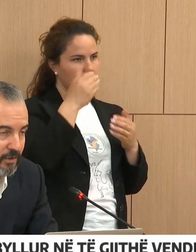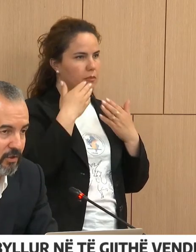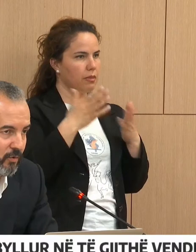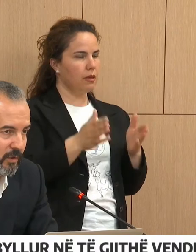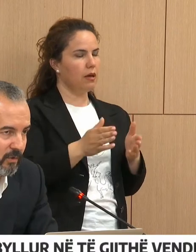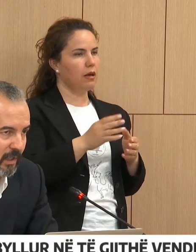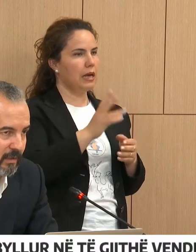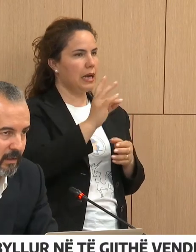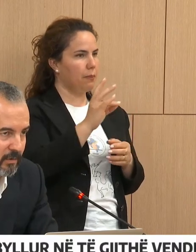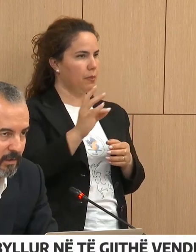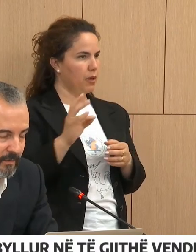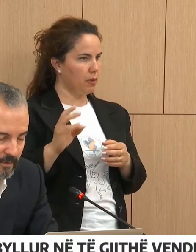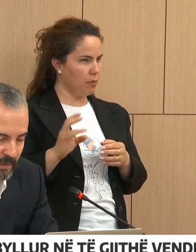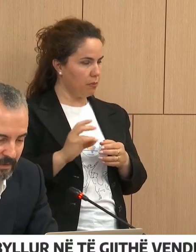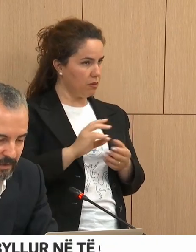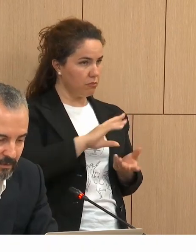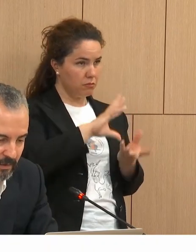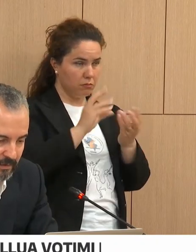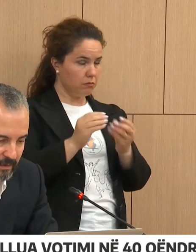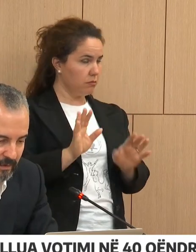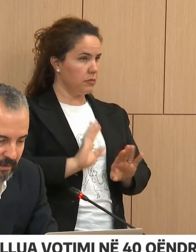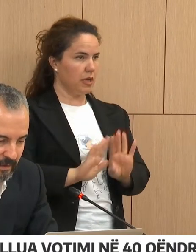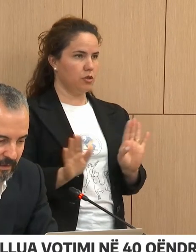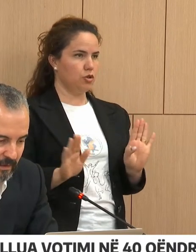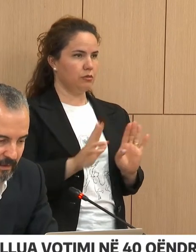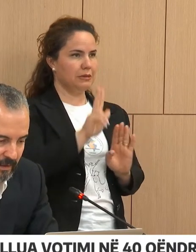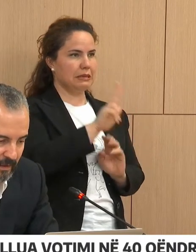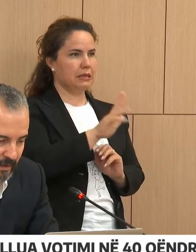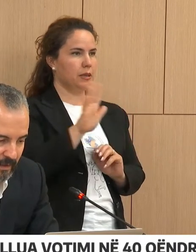Ka qesh nëmëri total i denoncime dhe të pareqidurë.